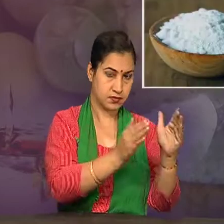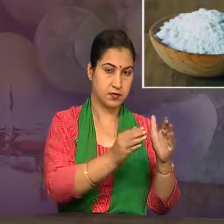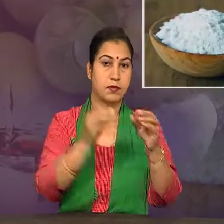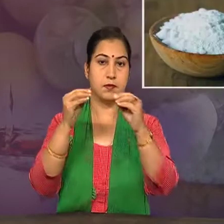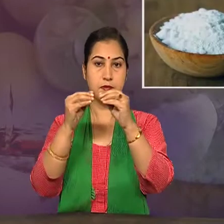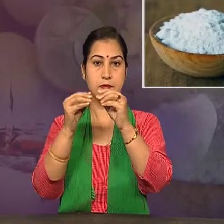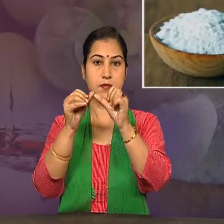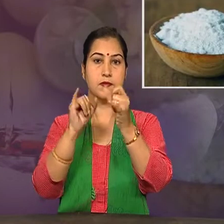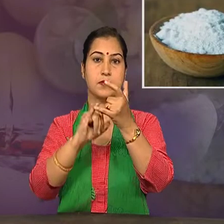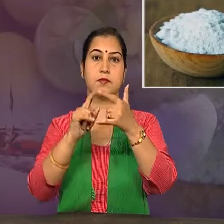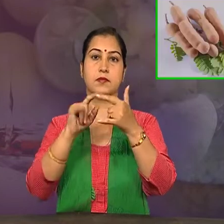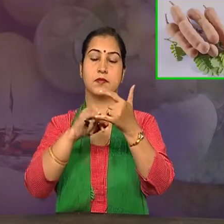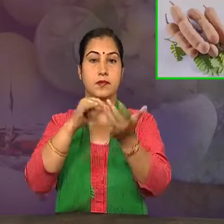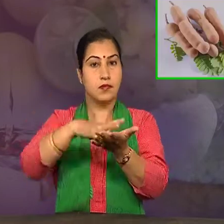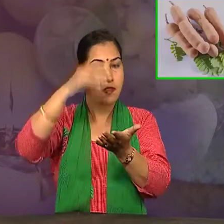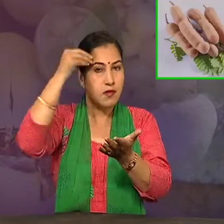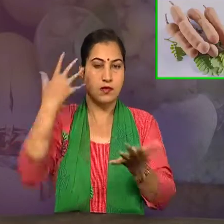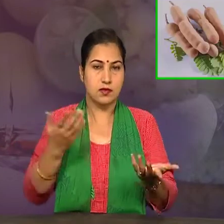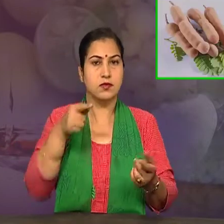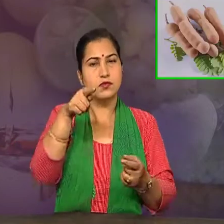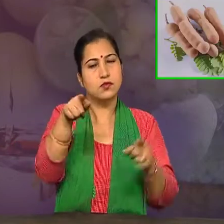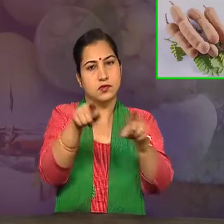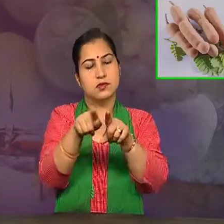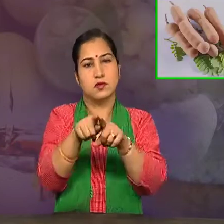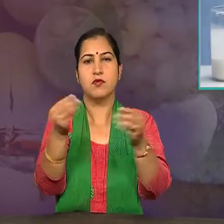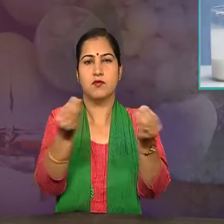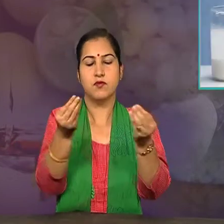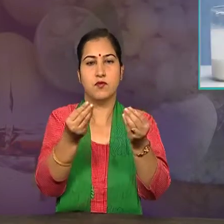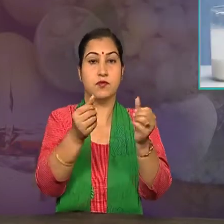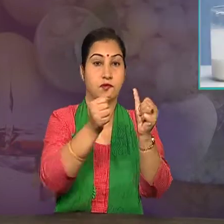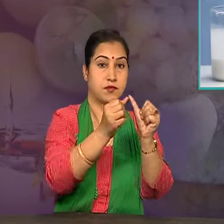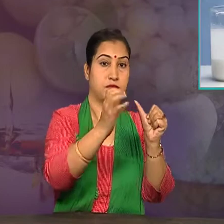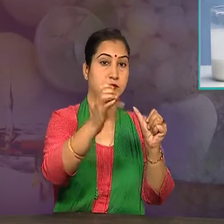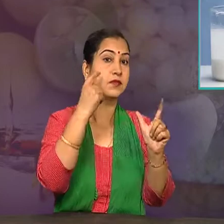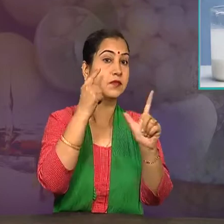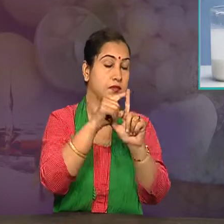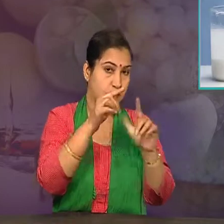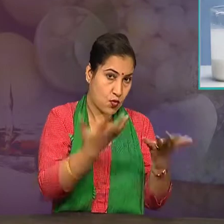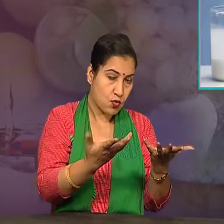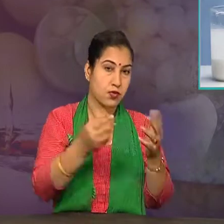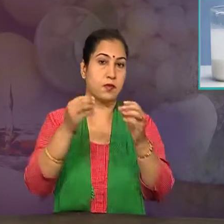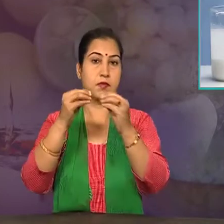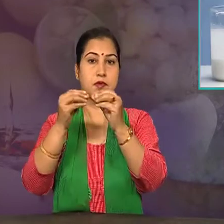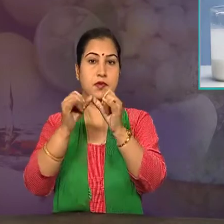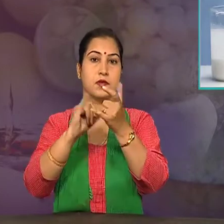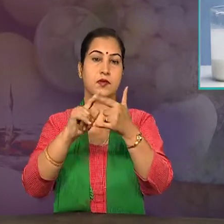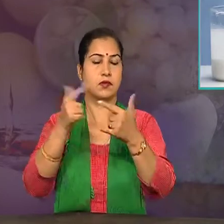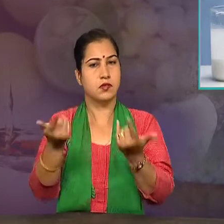आप भी कुछ अन्य अमलों वह शारकों के विशय में जानकारी एकत्रित करने की कोशिश